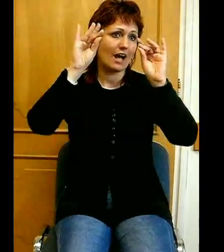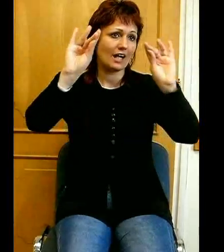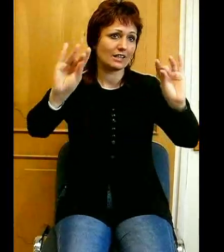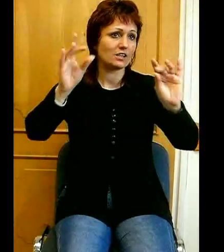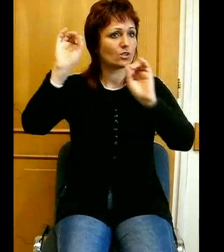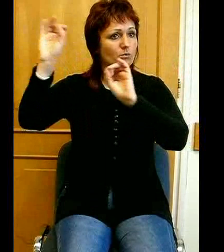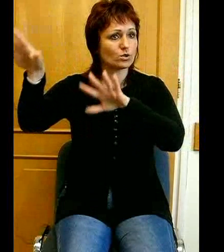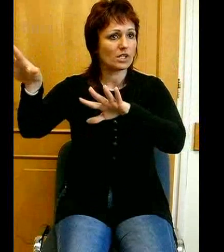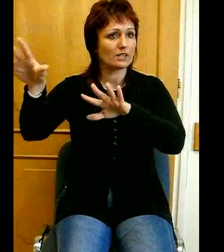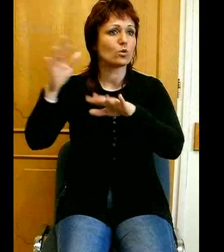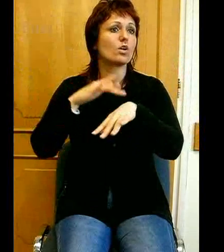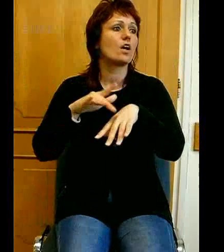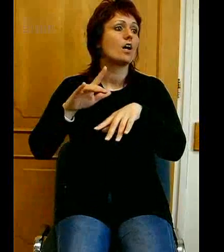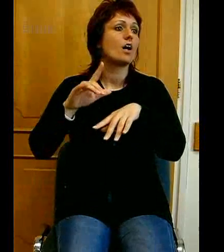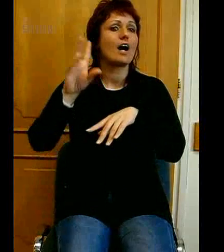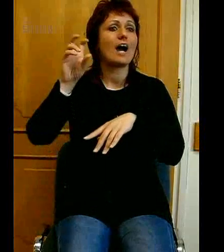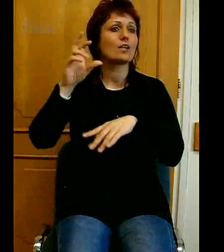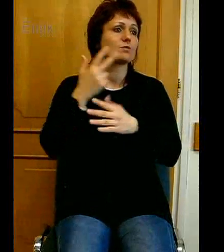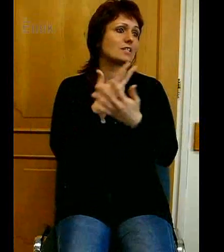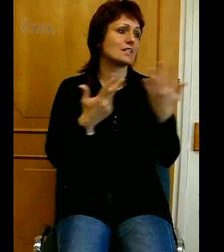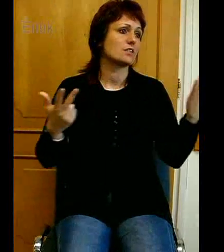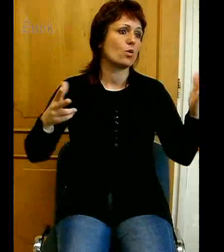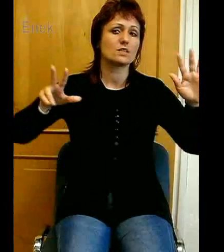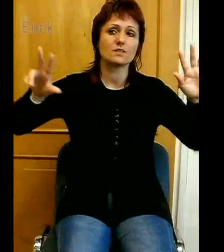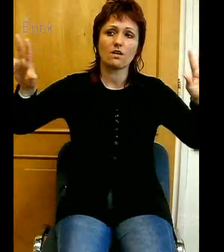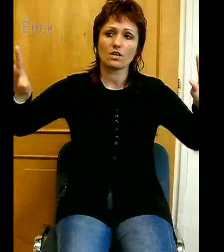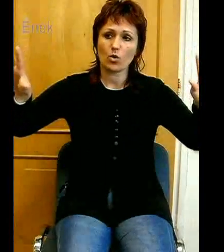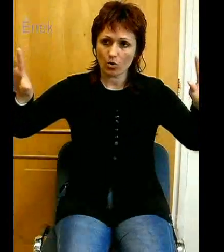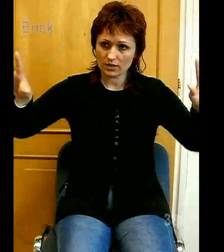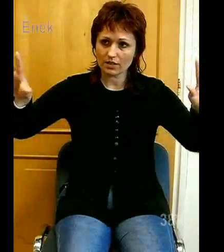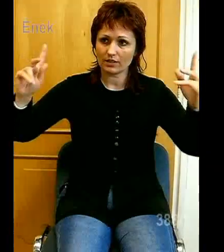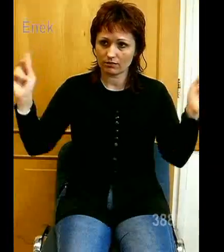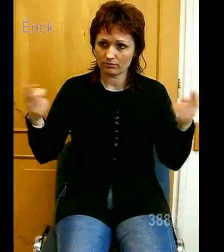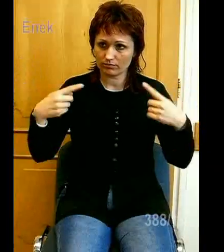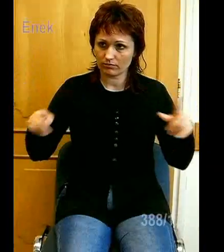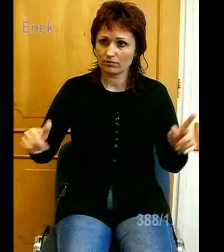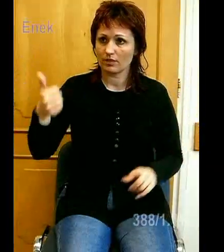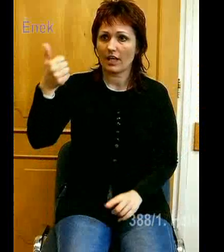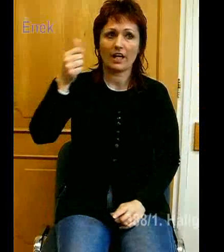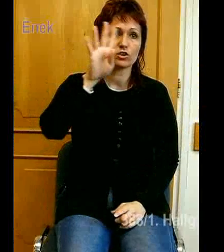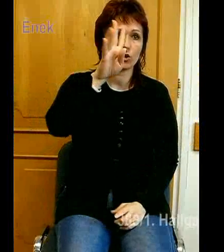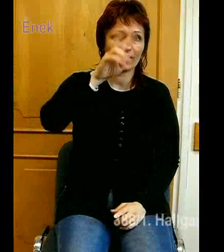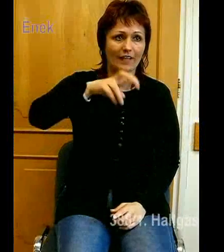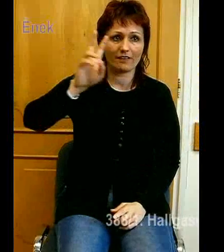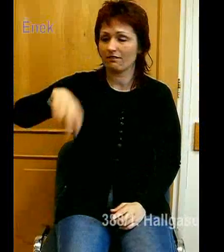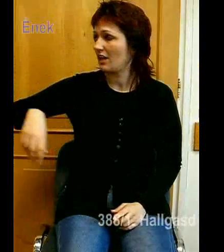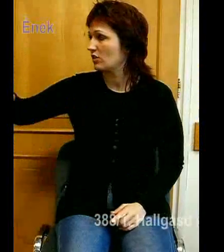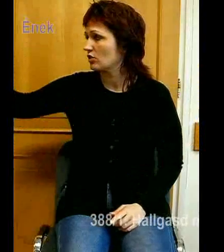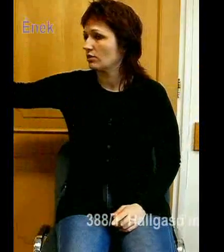énekeljük a 388. ének első négy versét. A 388. ének így